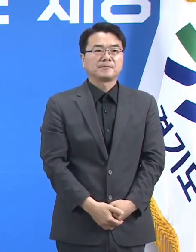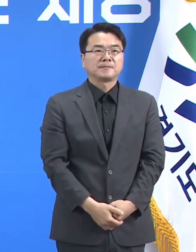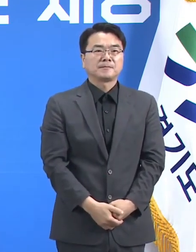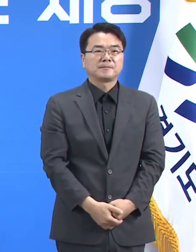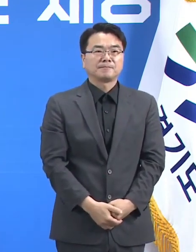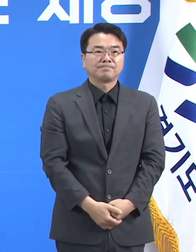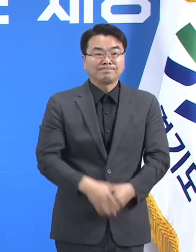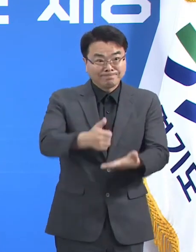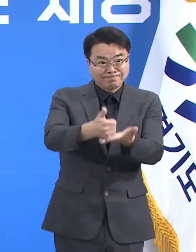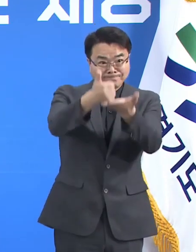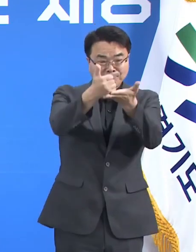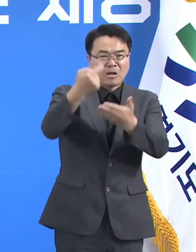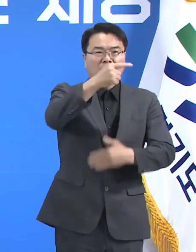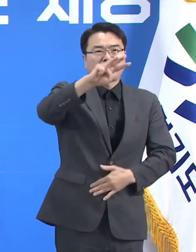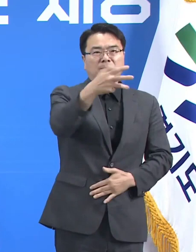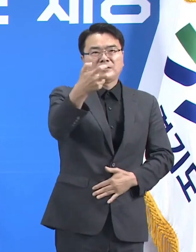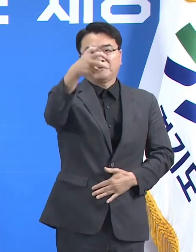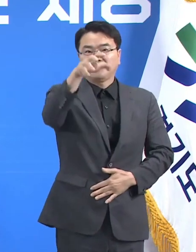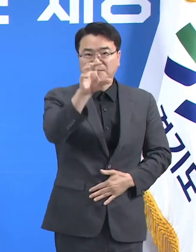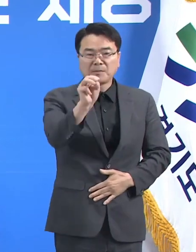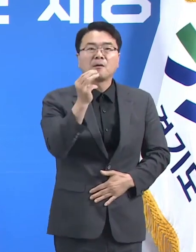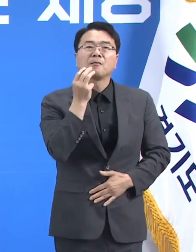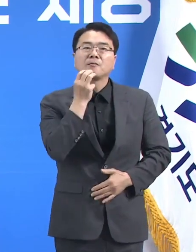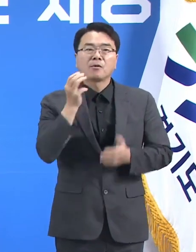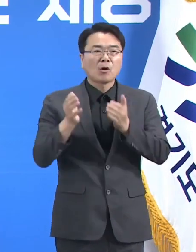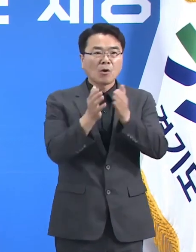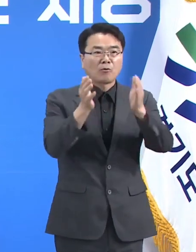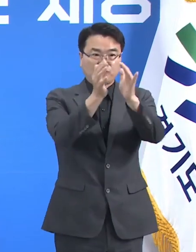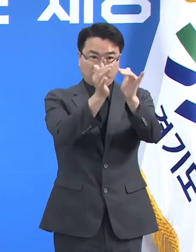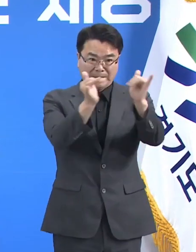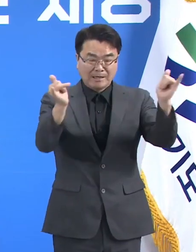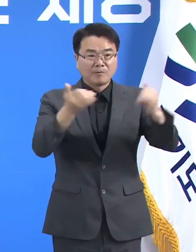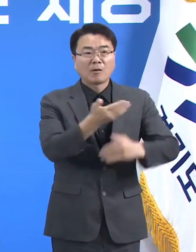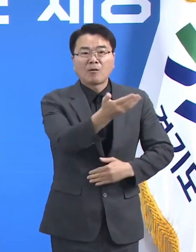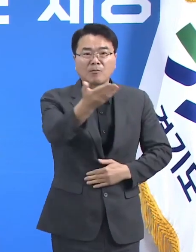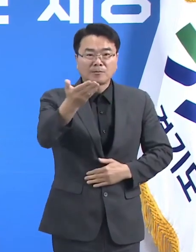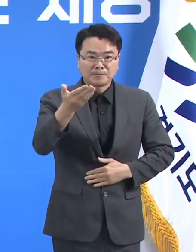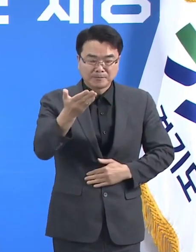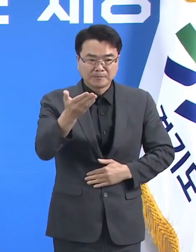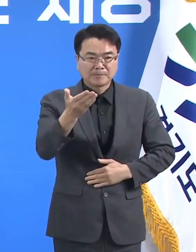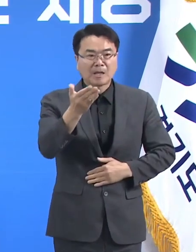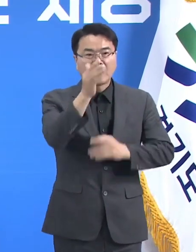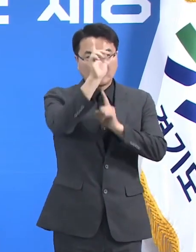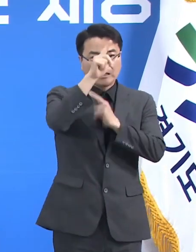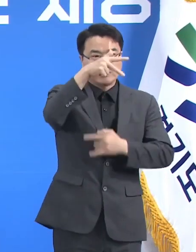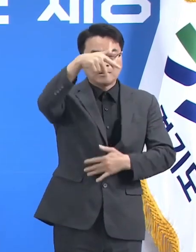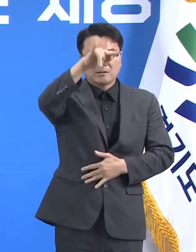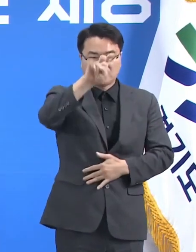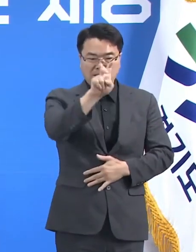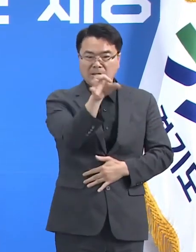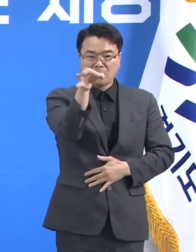존경하는 1370만 경기 도민 여러분 이재명입니다.